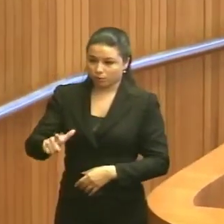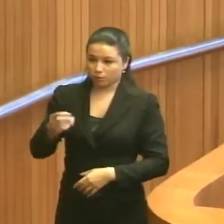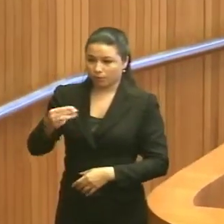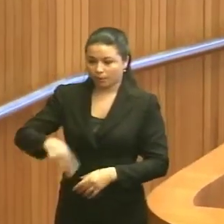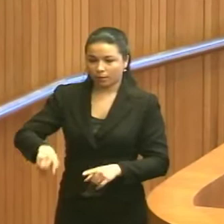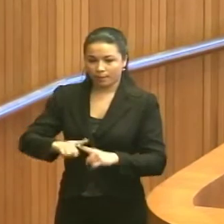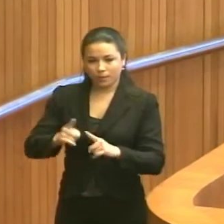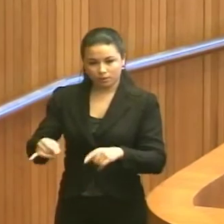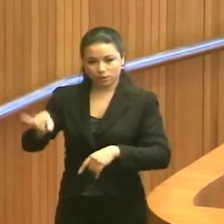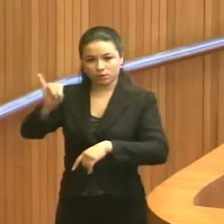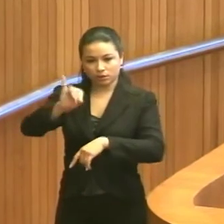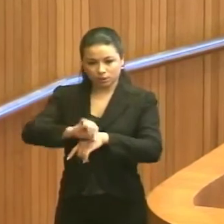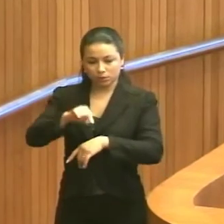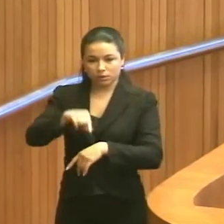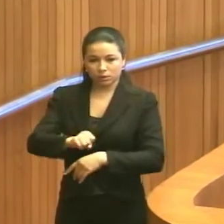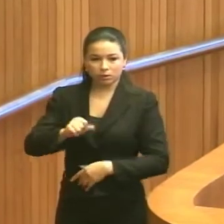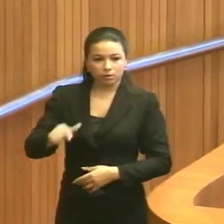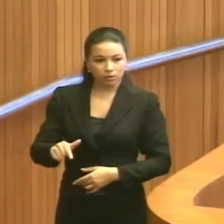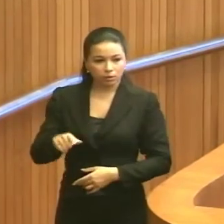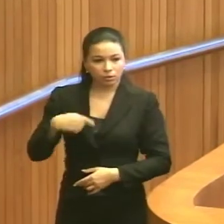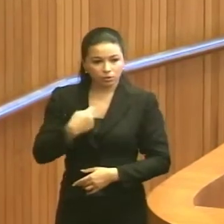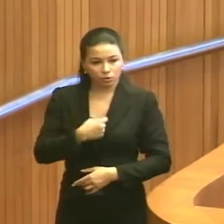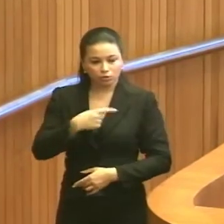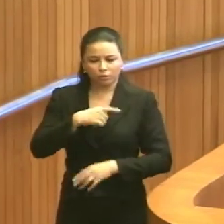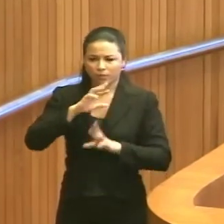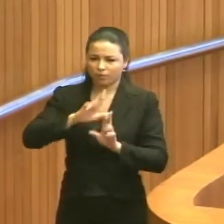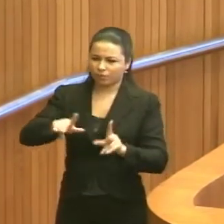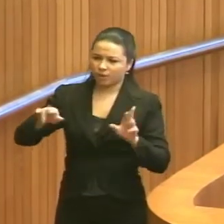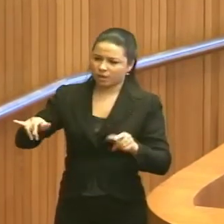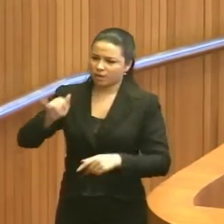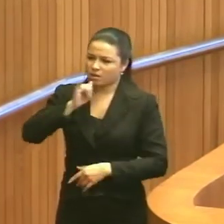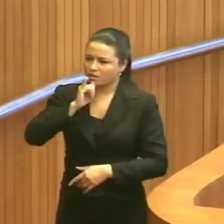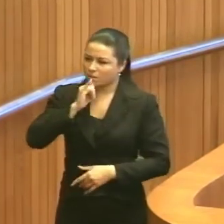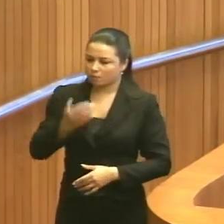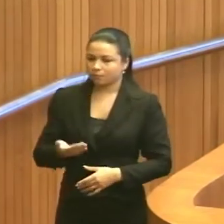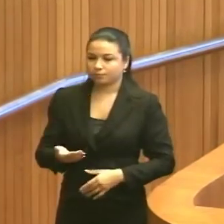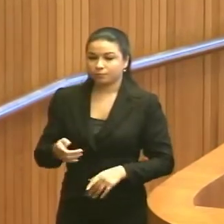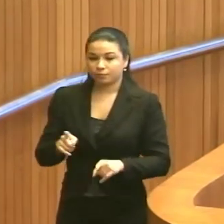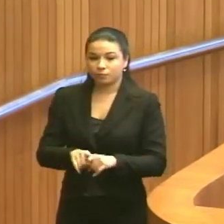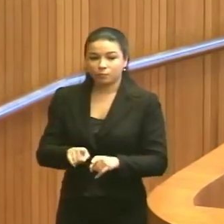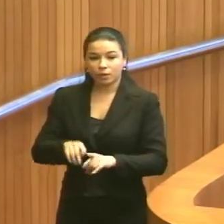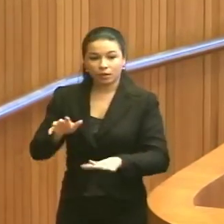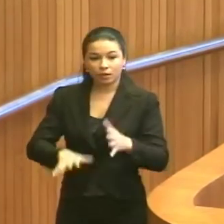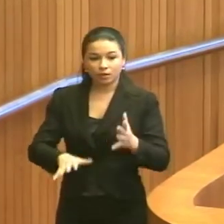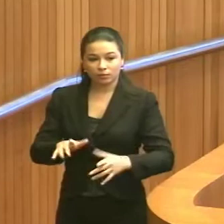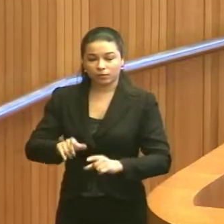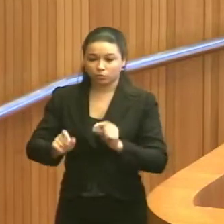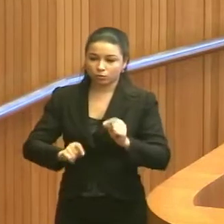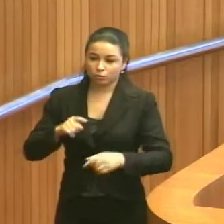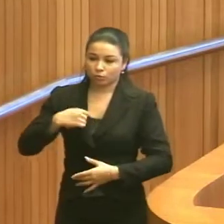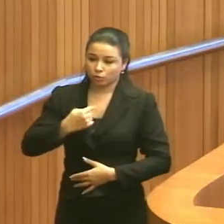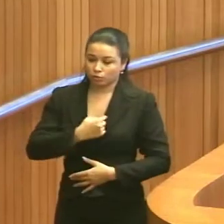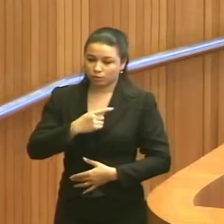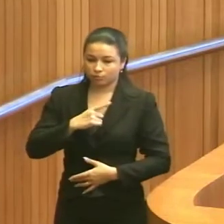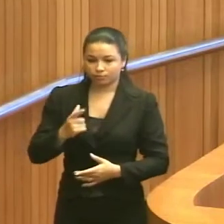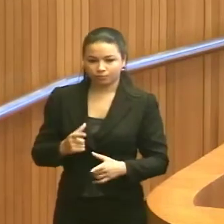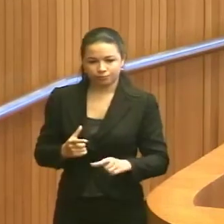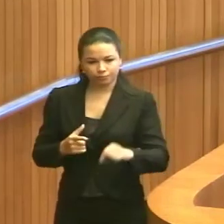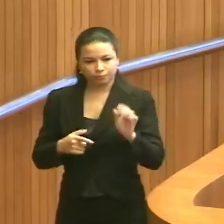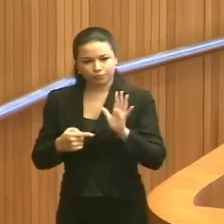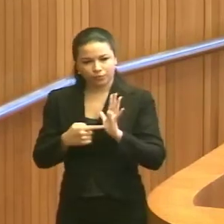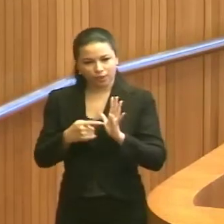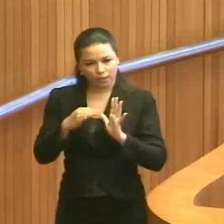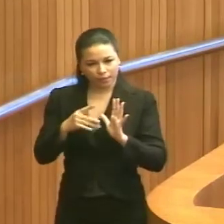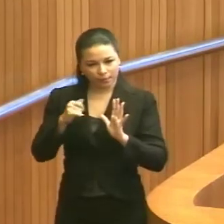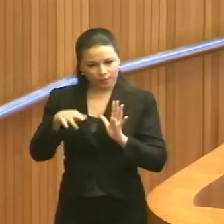do Maranhão, mas também da capital São Luís. Nós temos vários exemplos. Às vezes, o que nós temos? Uma decisão